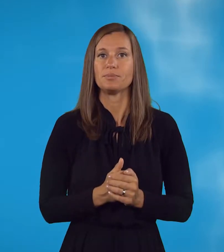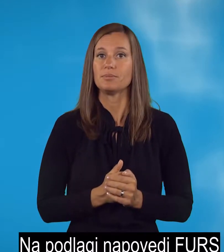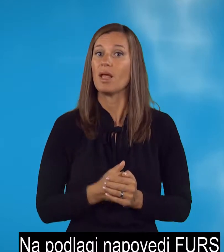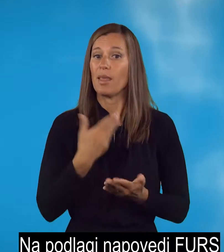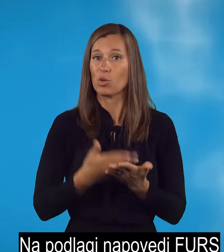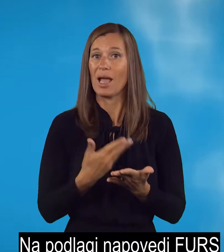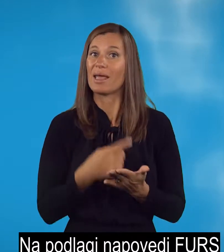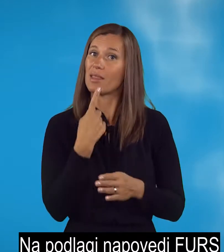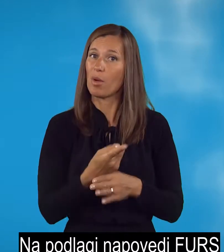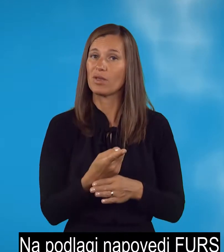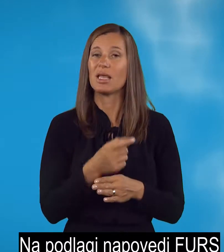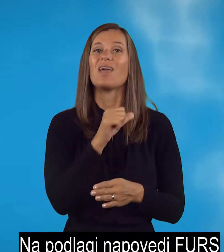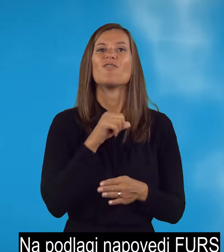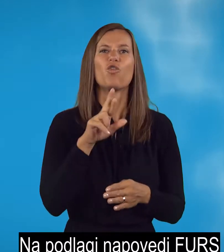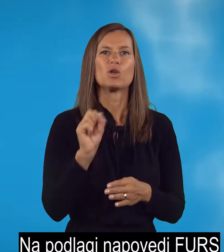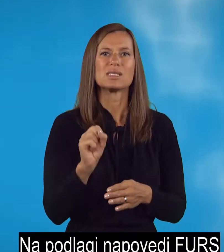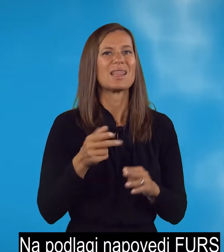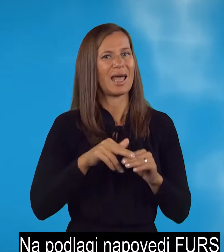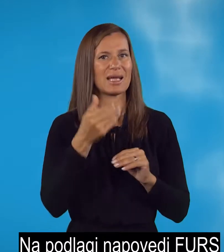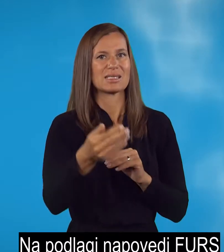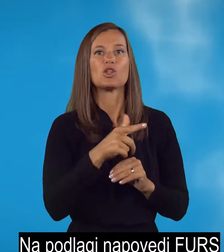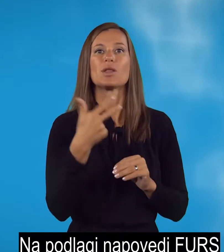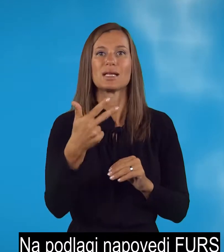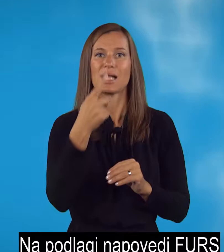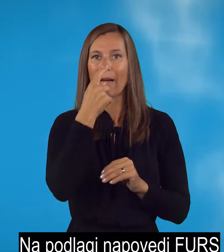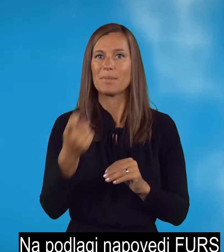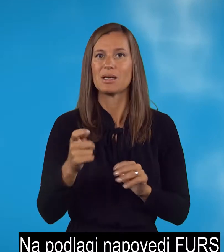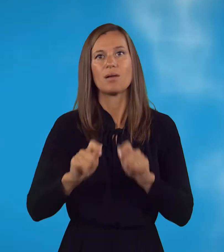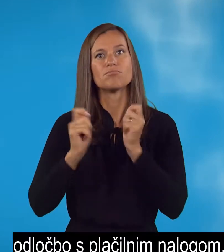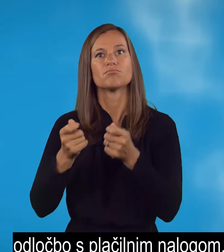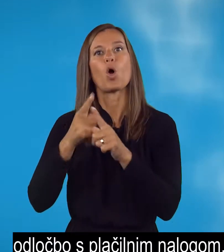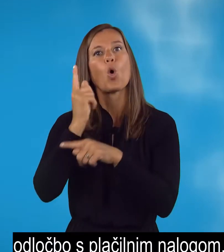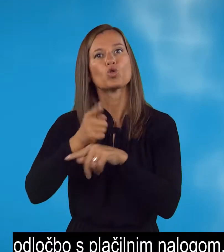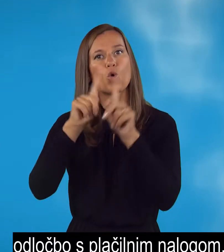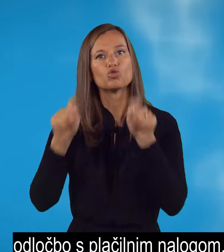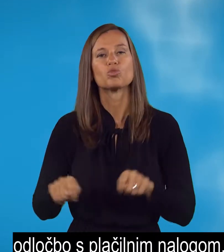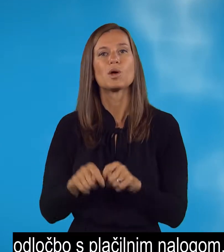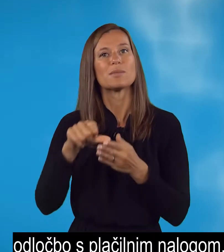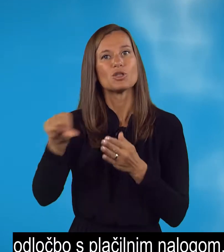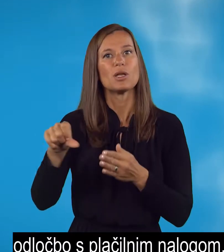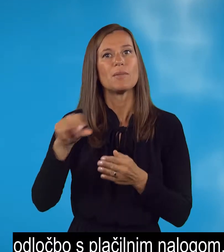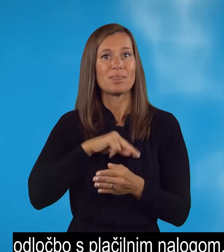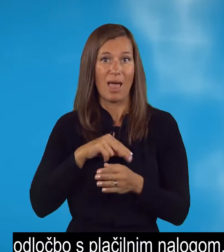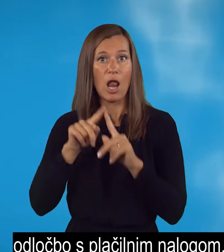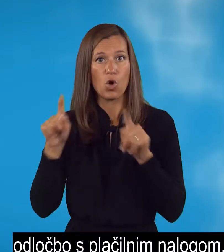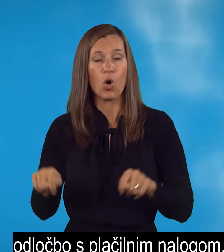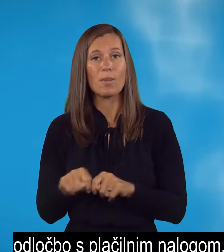podlagi na povedi, Furs najkasneje do 30. aprila izda odločbo s plačilnim nalogom, ki ga mora davčni